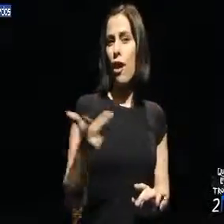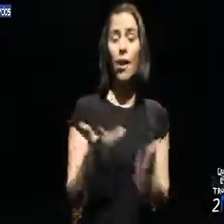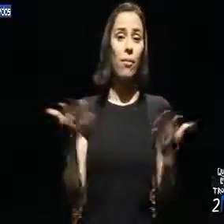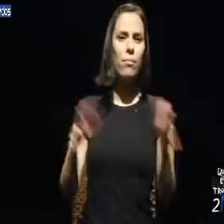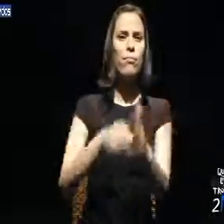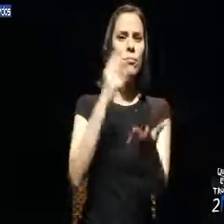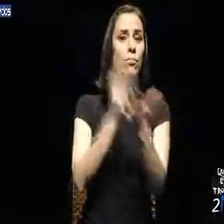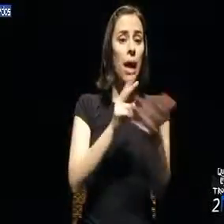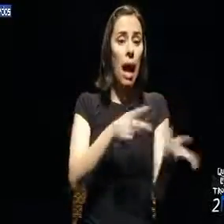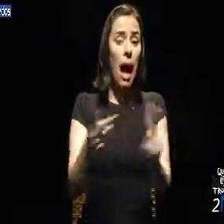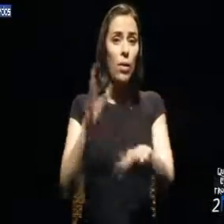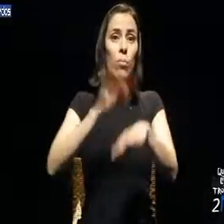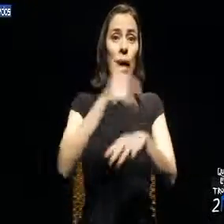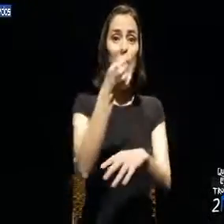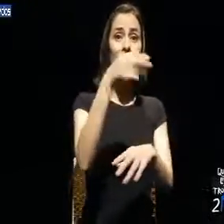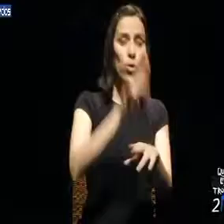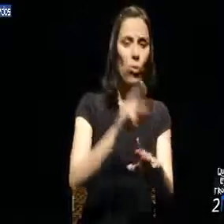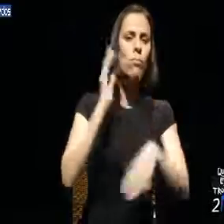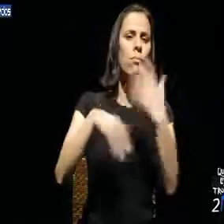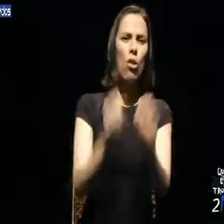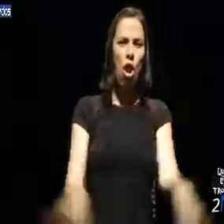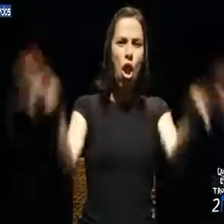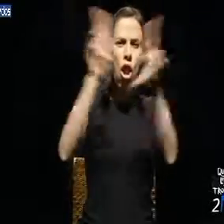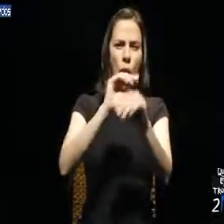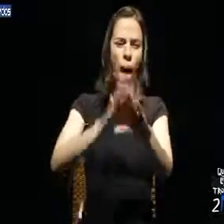A CIDADE NO BRASIL